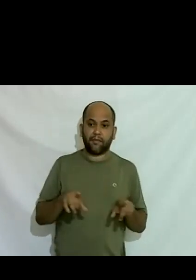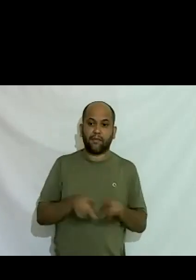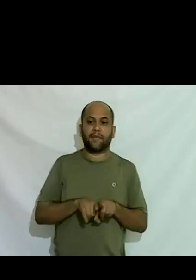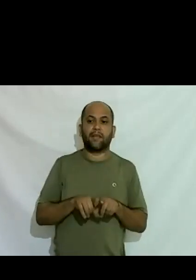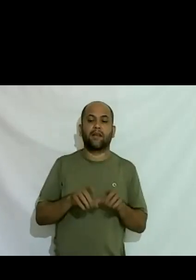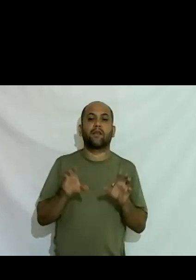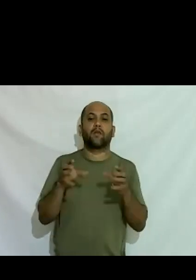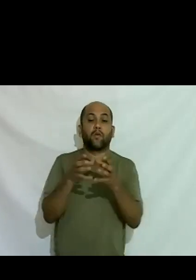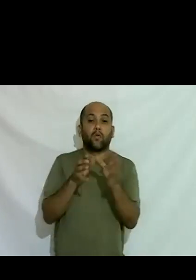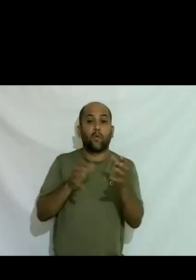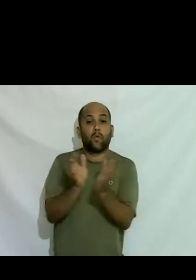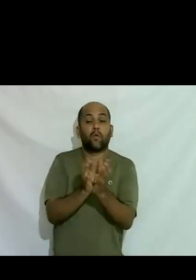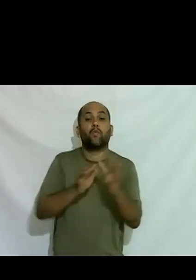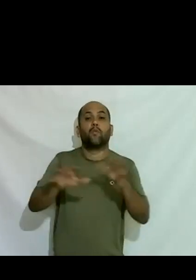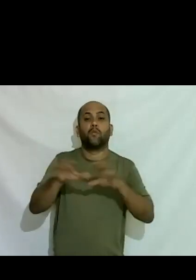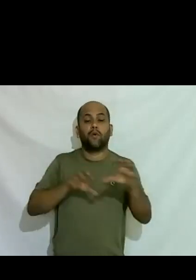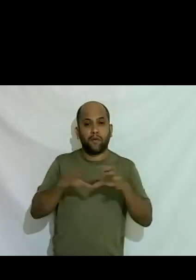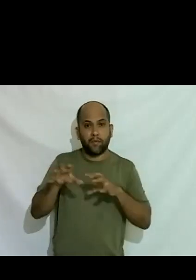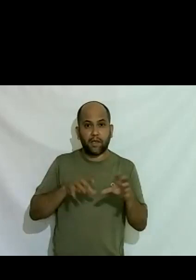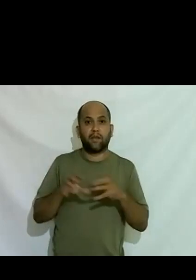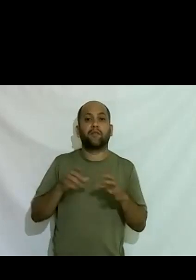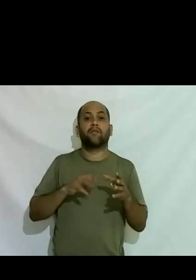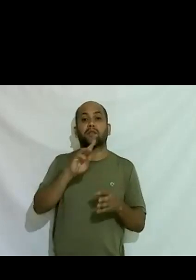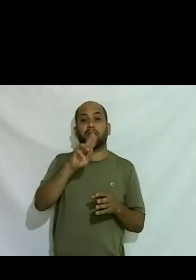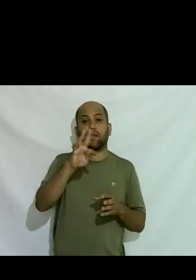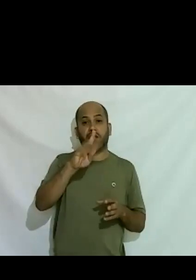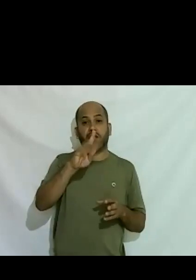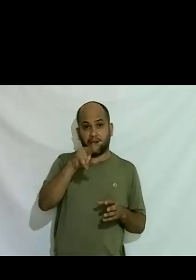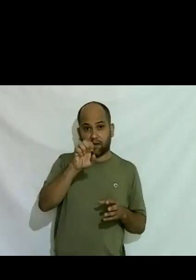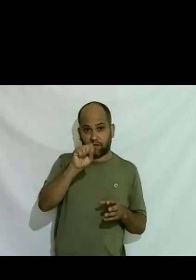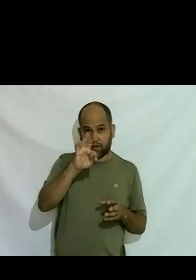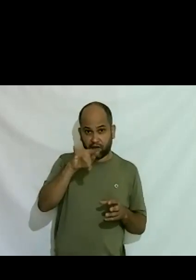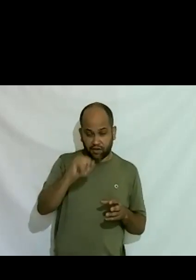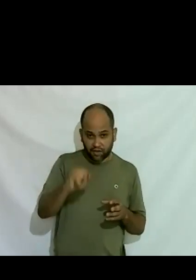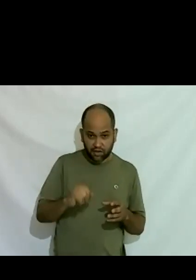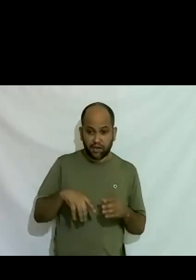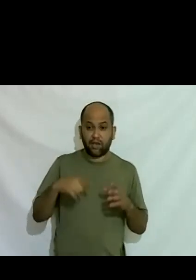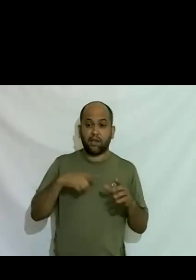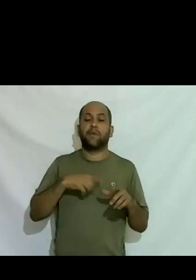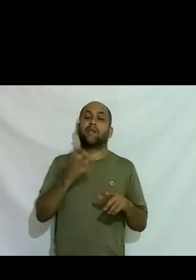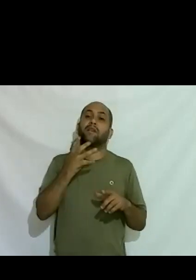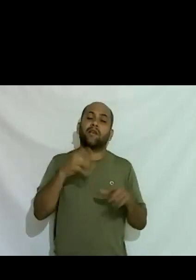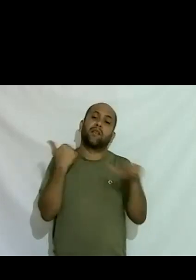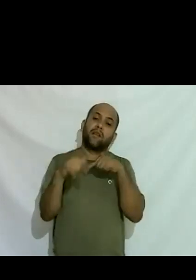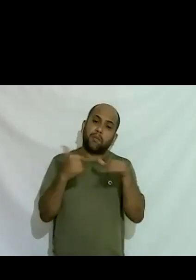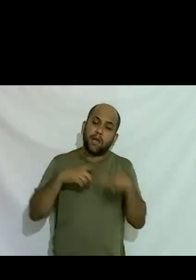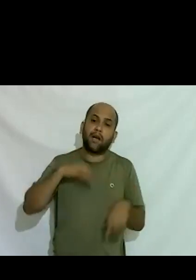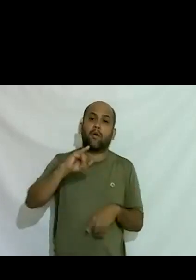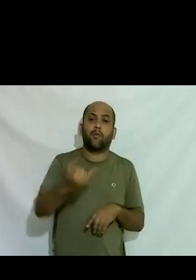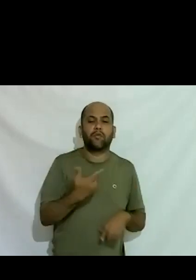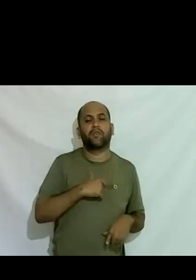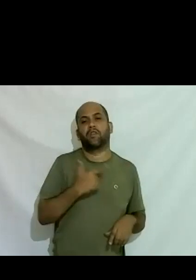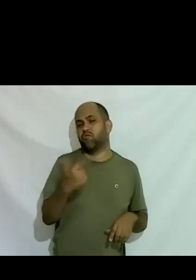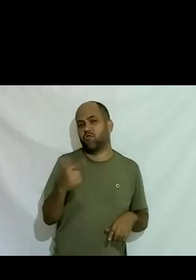travesti transexuais que às vezes conseguiam também estudar e tudo não tinham menor chance ou queriam trabalhar e não tinham oportunidade eram